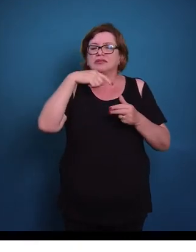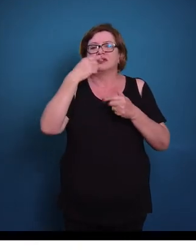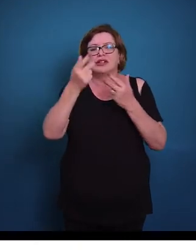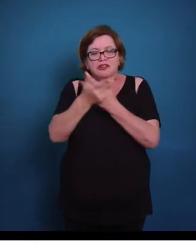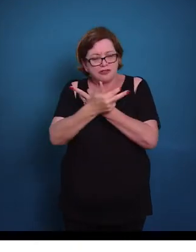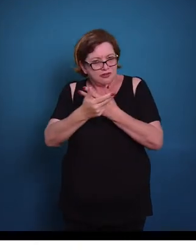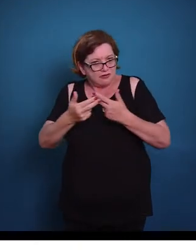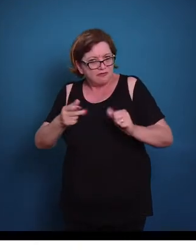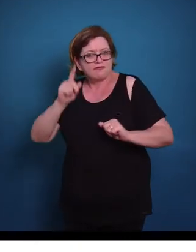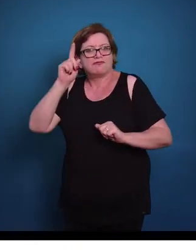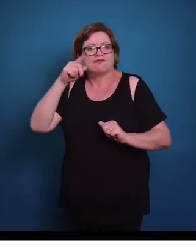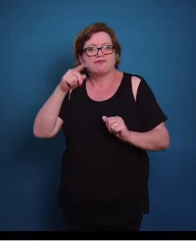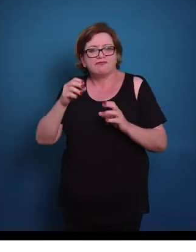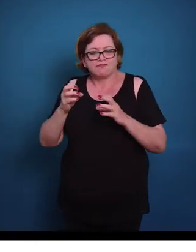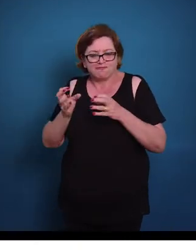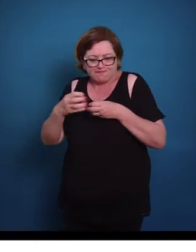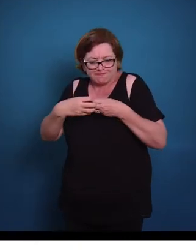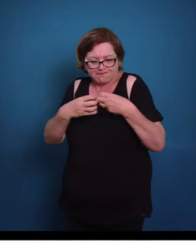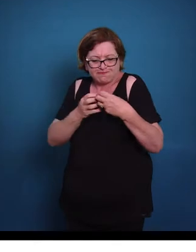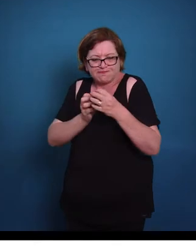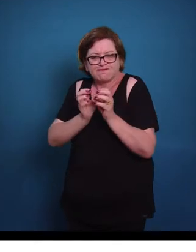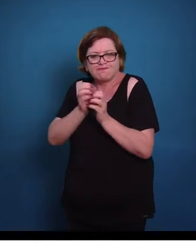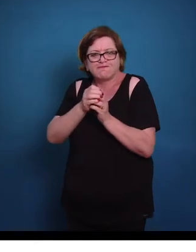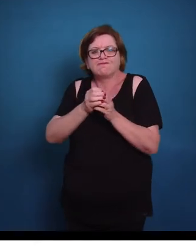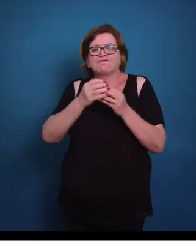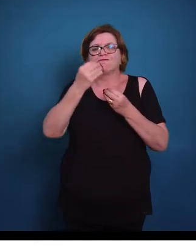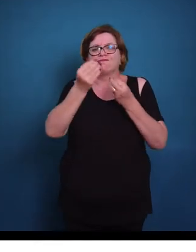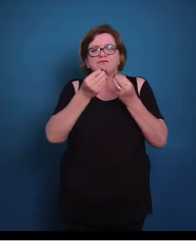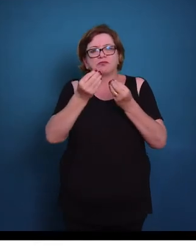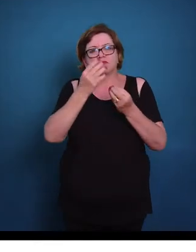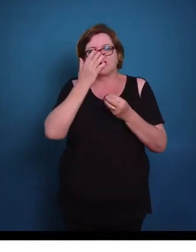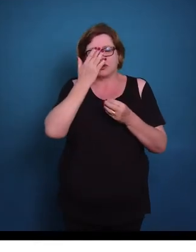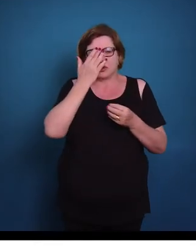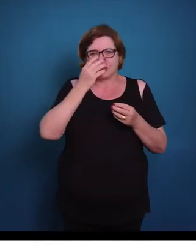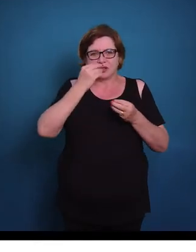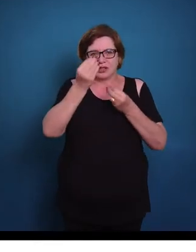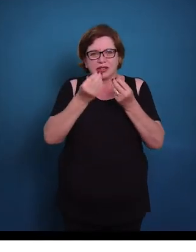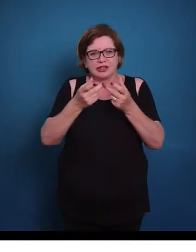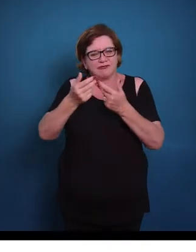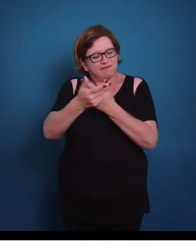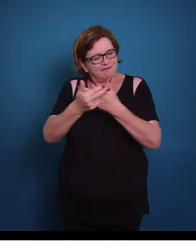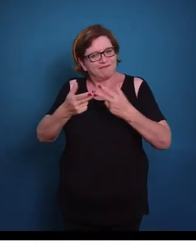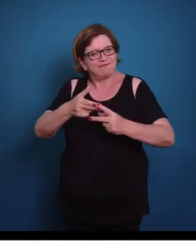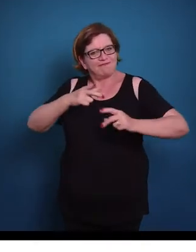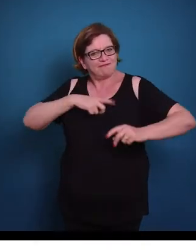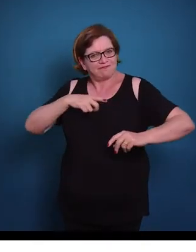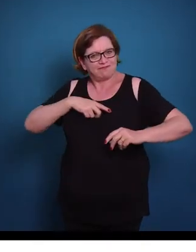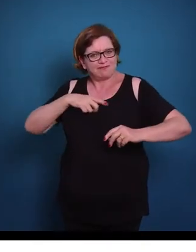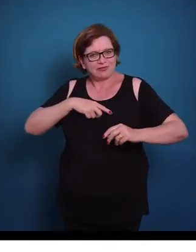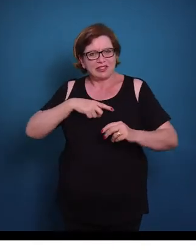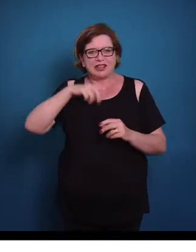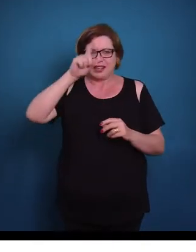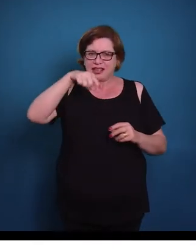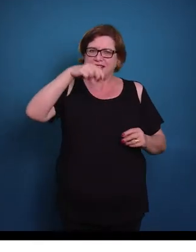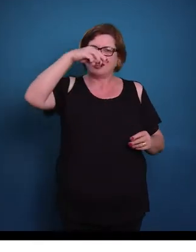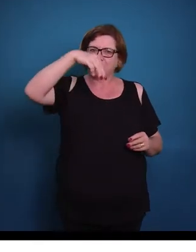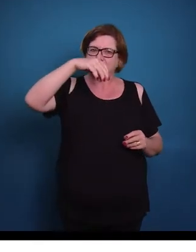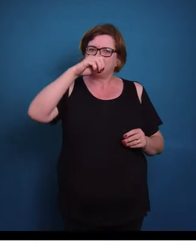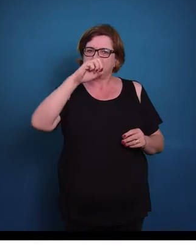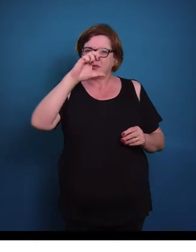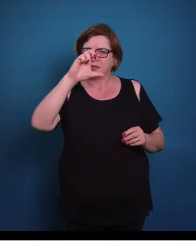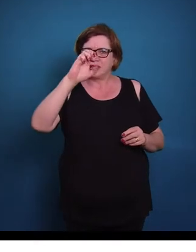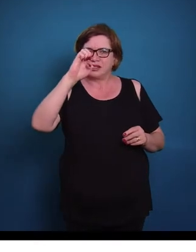por várias moléculas aqui, macromoléculas, chamadas de licosaminoglicanos, que são essas moléculas onde há